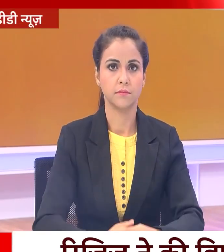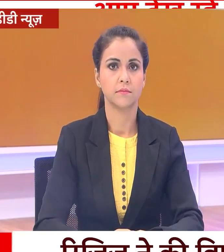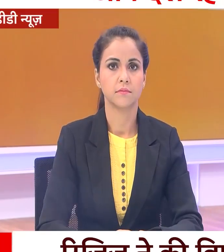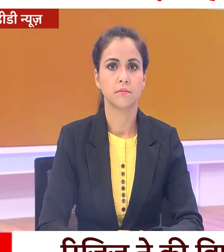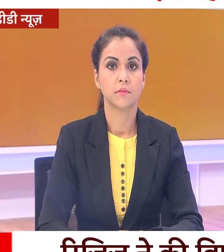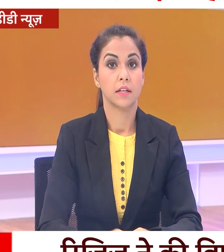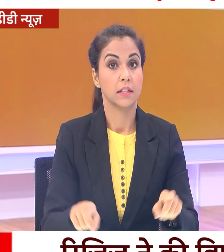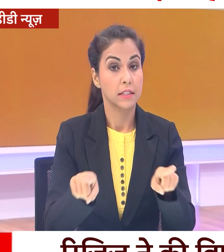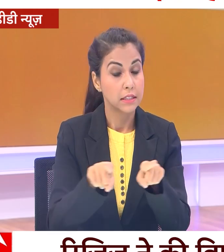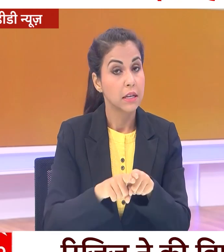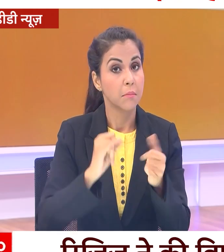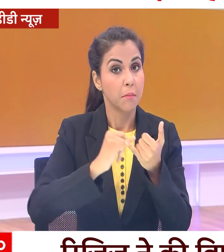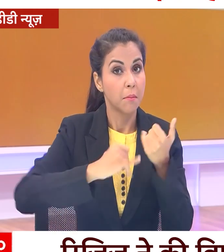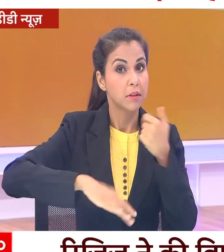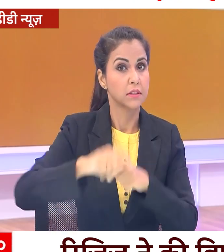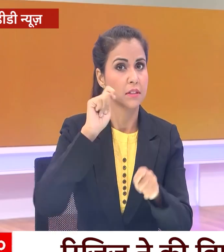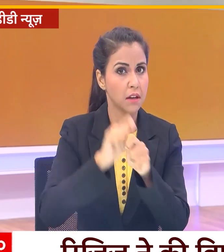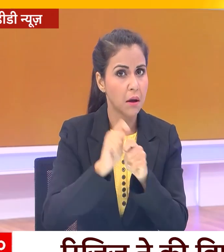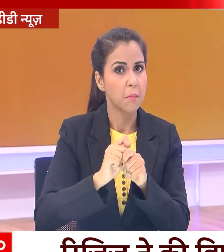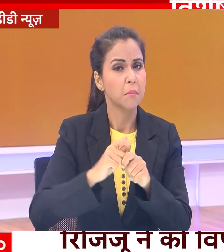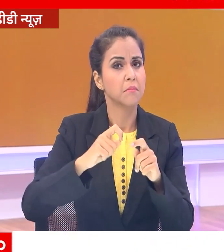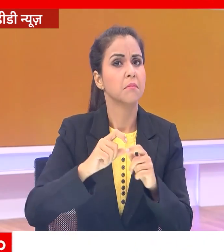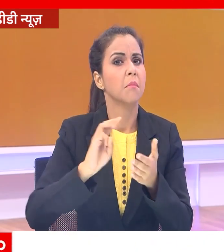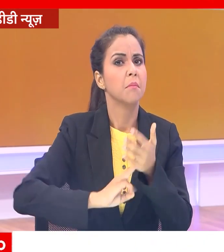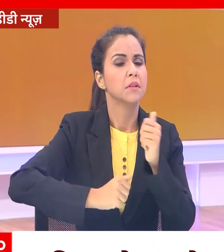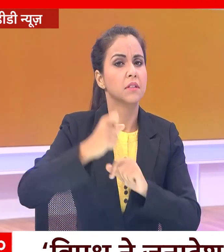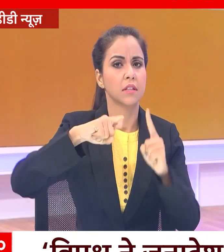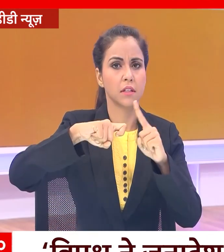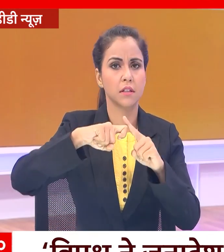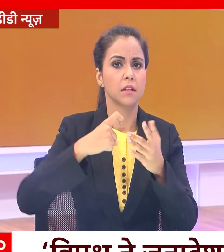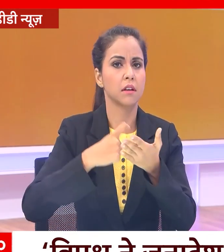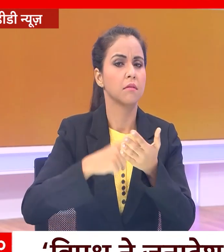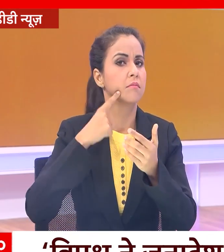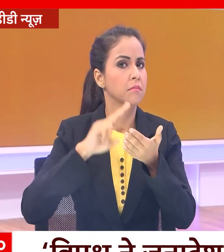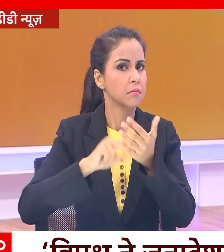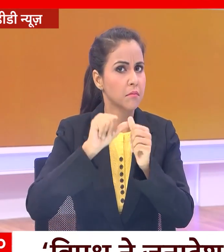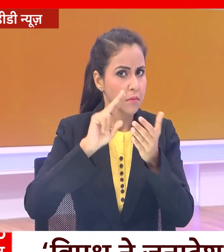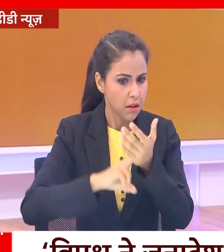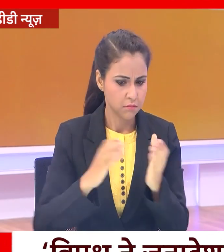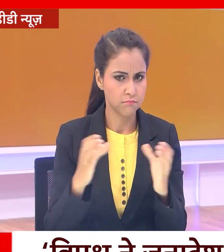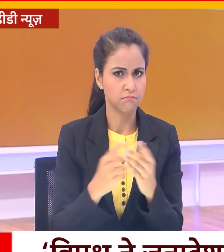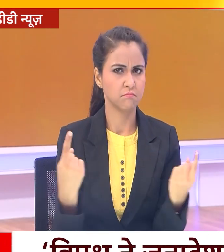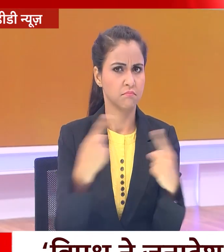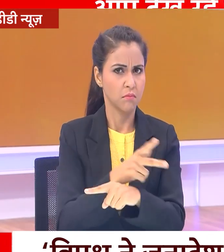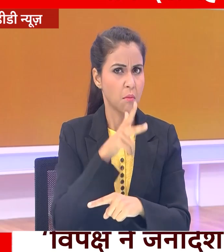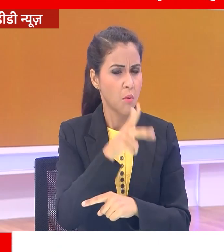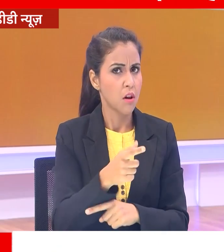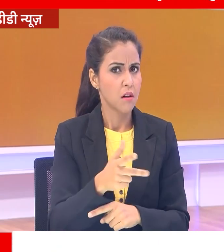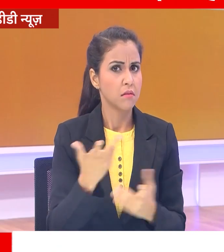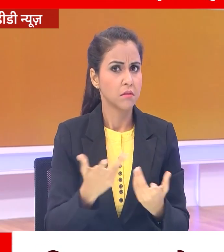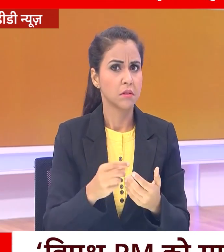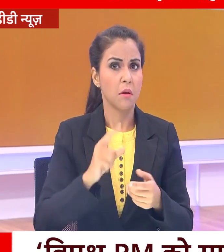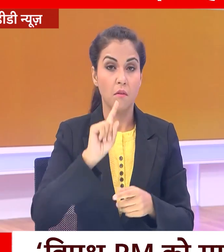और वहीं संसदी कार्यमंत्री किरें री जीजू ने विपक्ष के रवई की आलोचना की और कहा